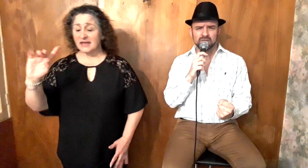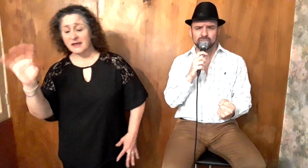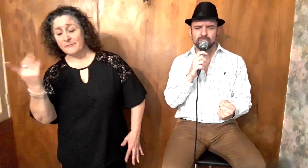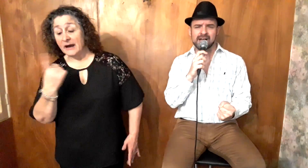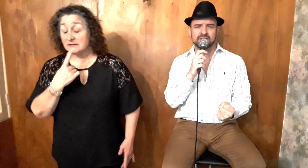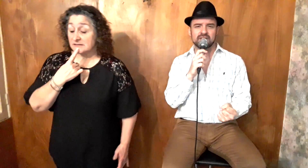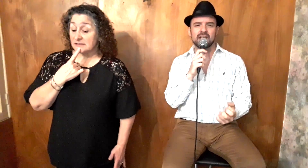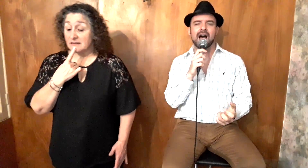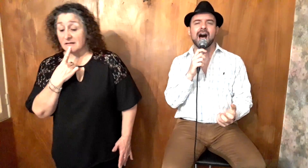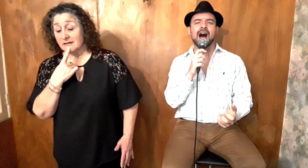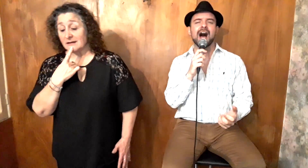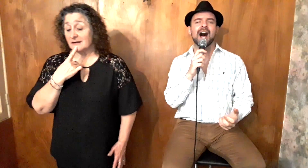vacilar,